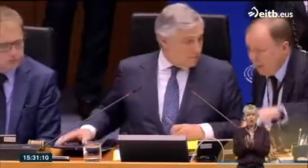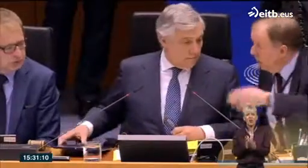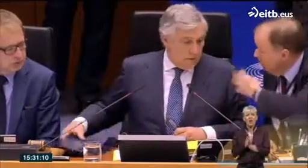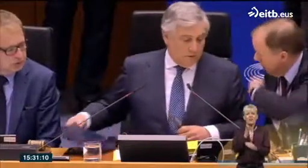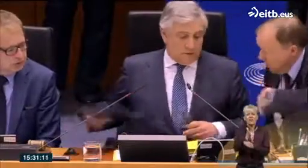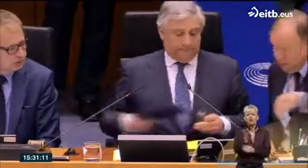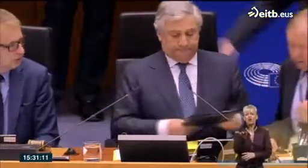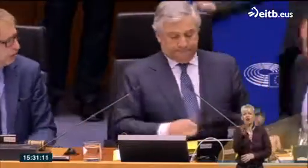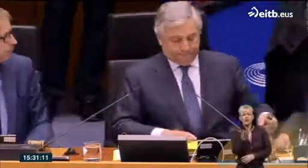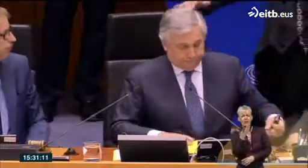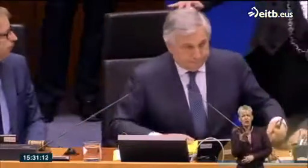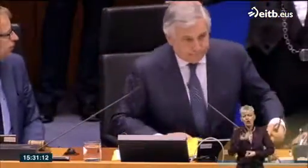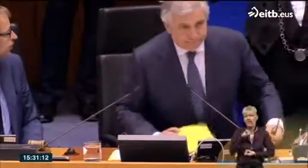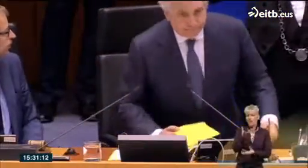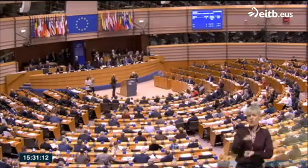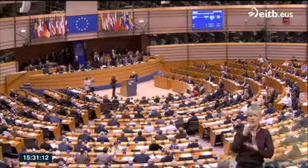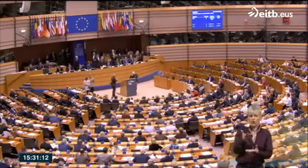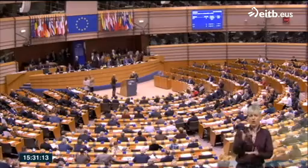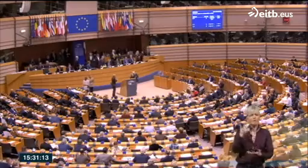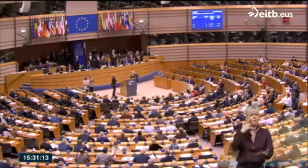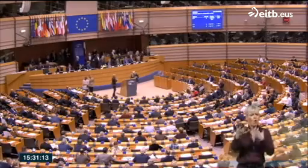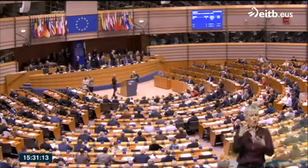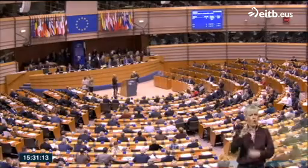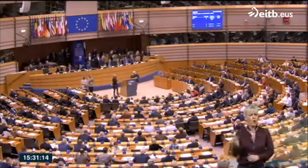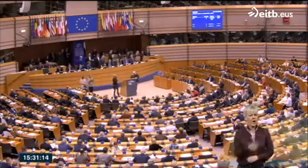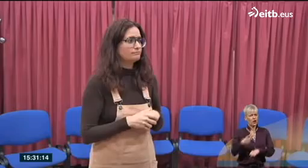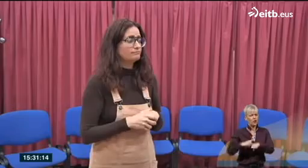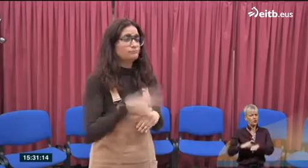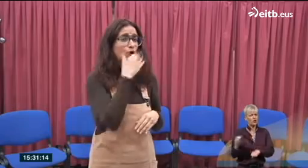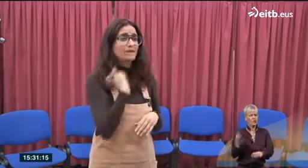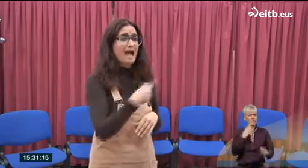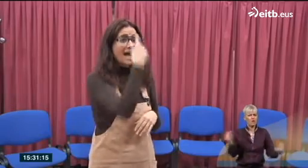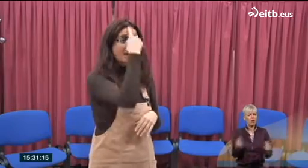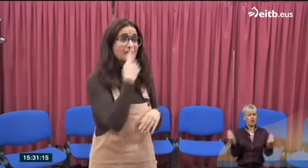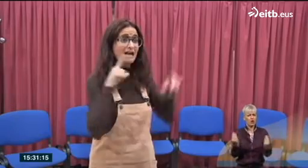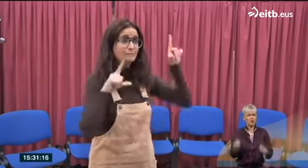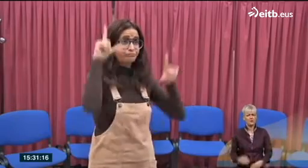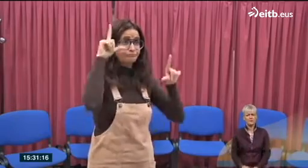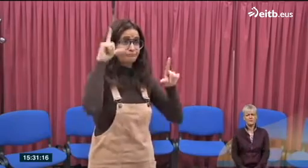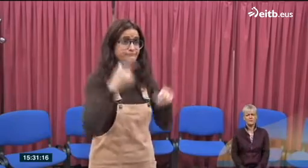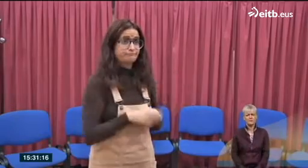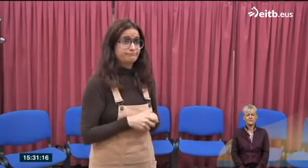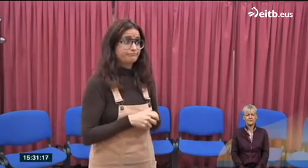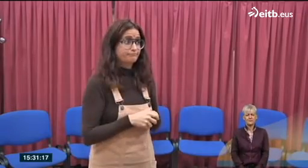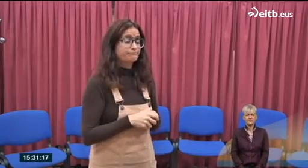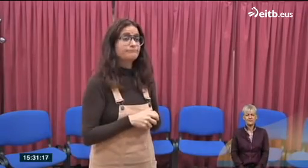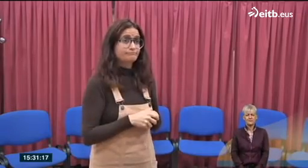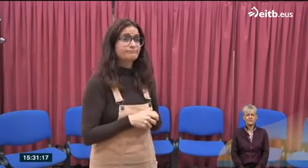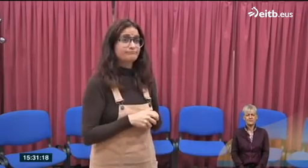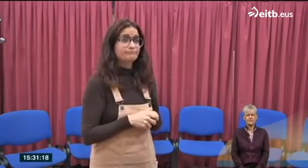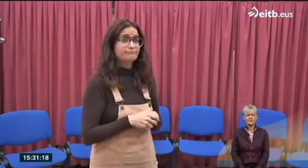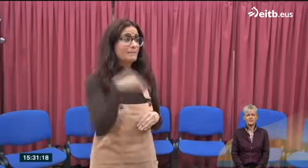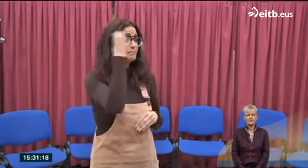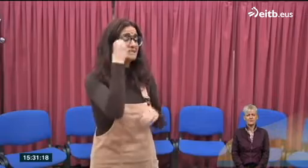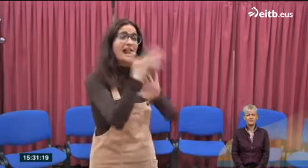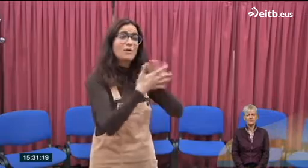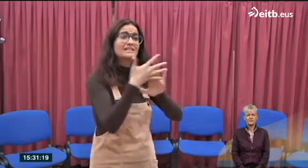conocimiento, a la información, y destacan varios aspectos que se deben mejorar. Tiene que ser una interpretación de calidad para no distorsionar la